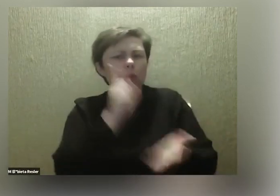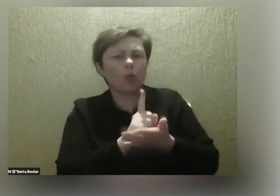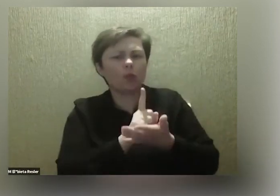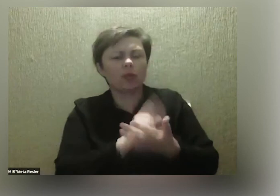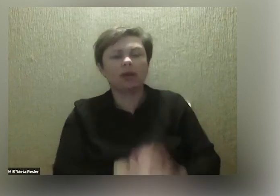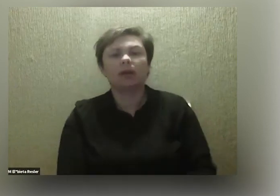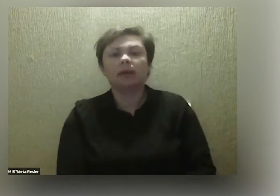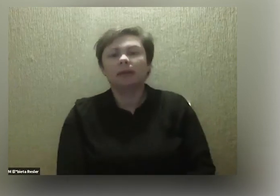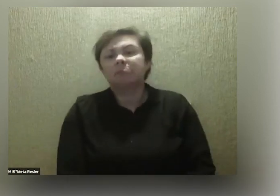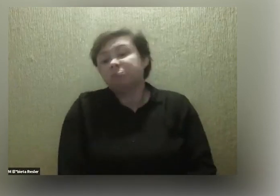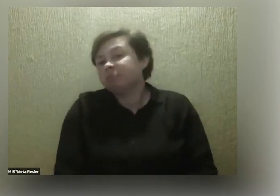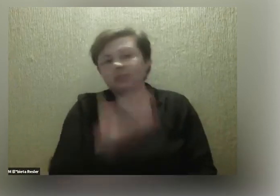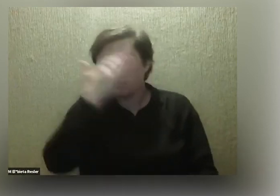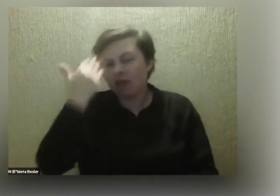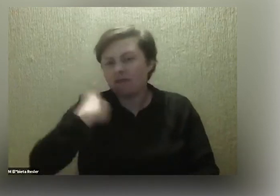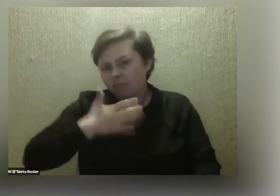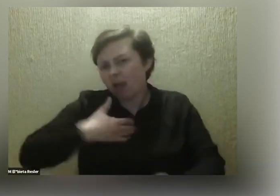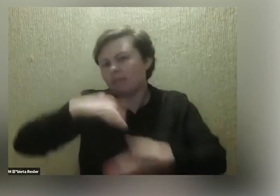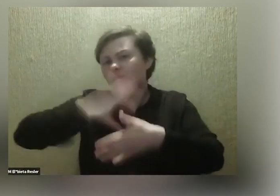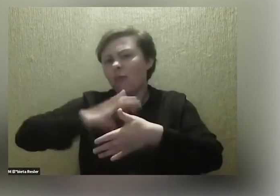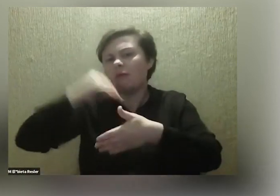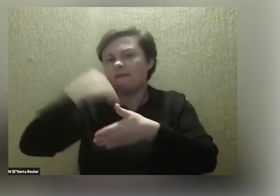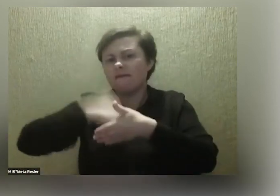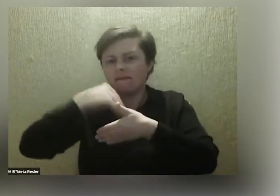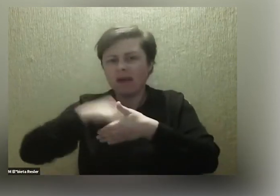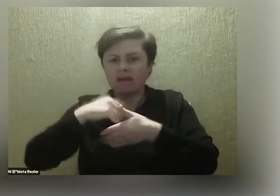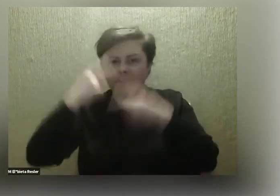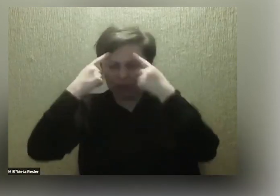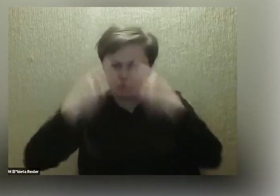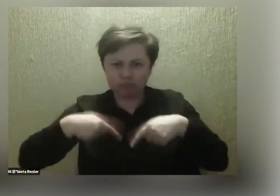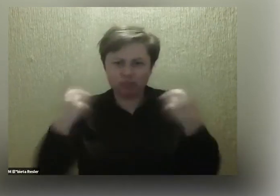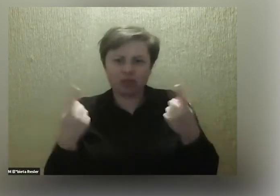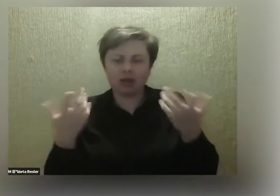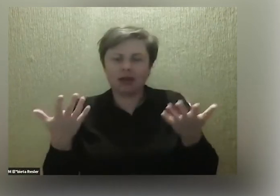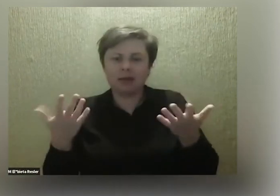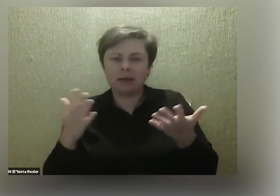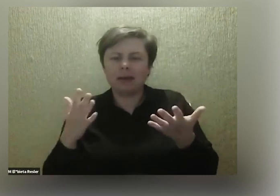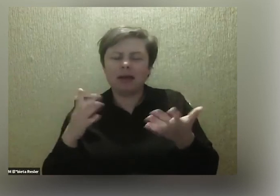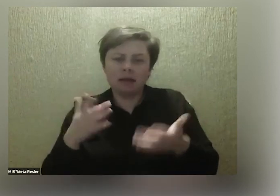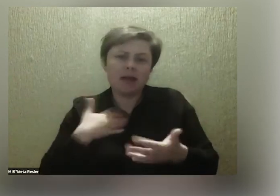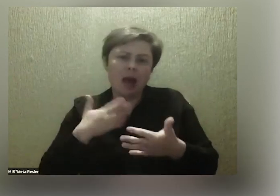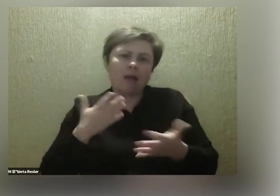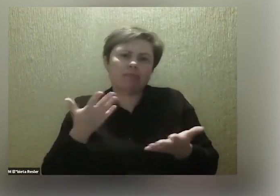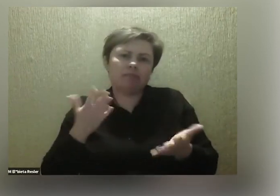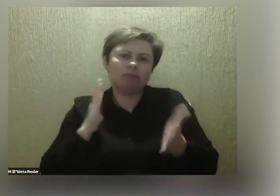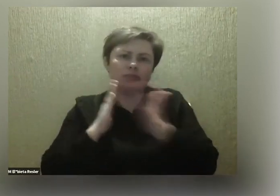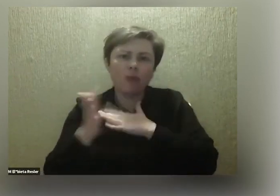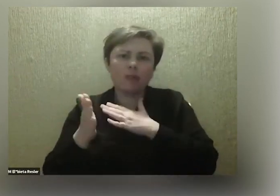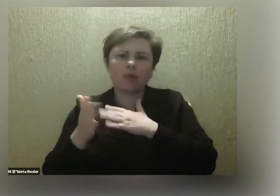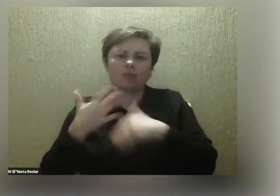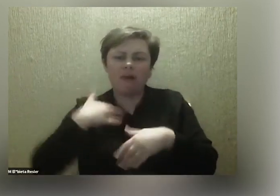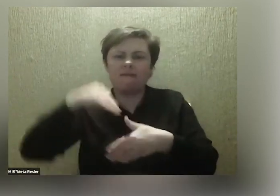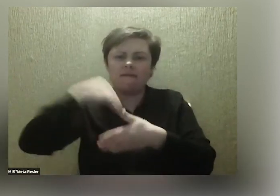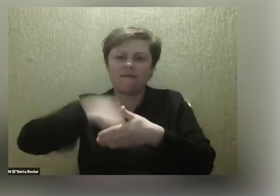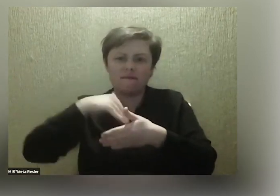Z jakiegoś wewnętrznego przekonania. No właśnie, wewnętrznego przekonania trochę bez sensu. Ale mam po prostu takie wewnętrzne,